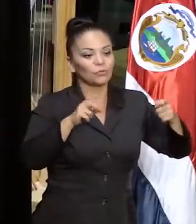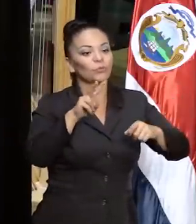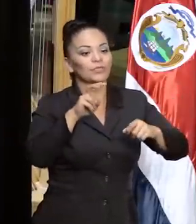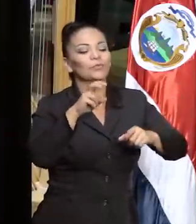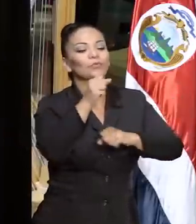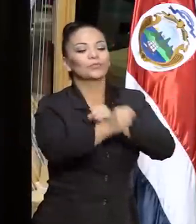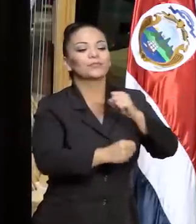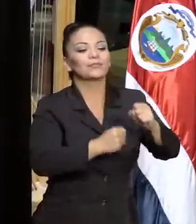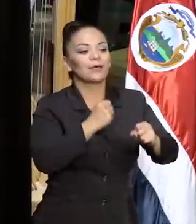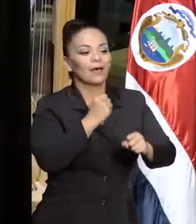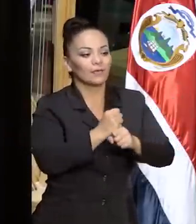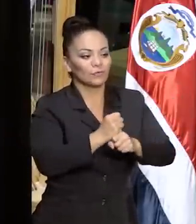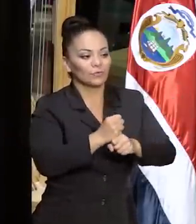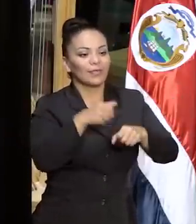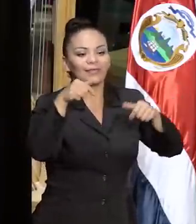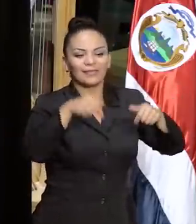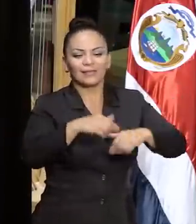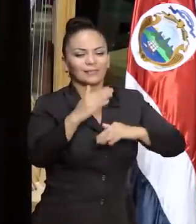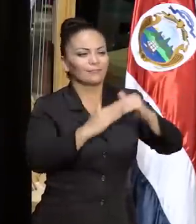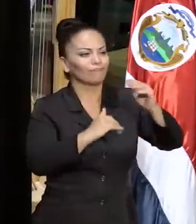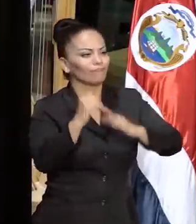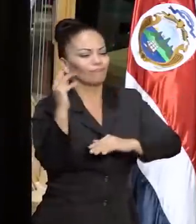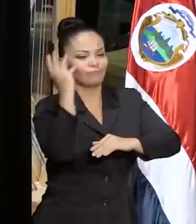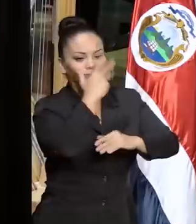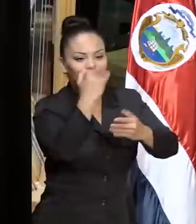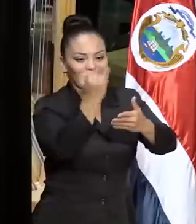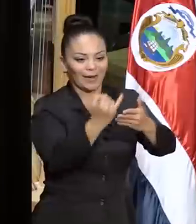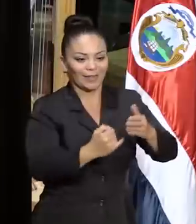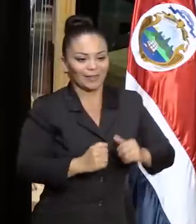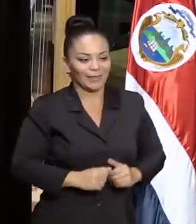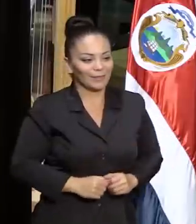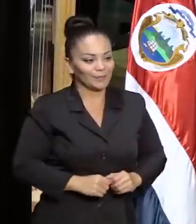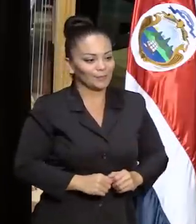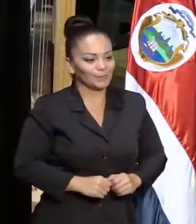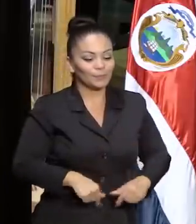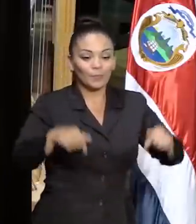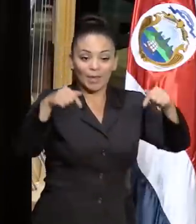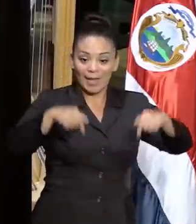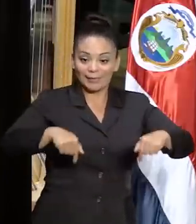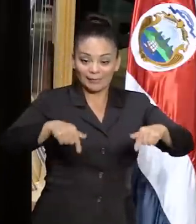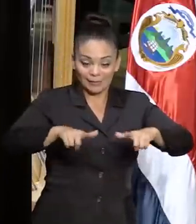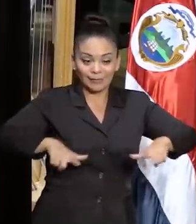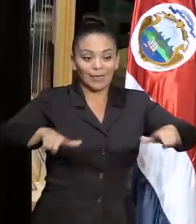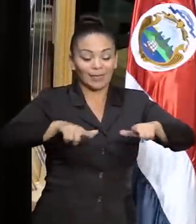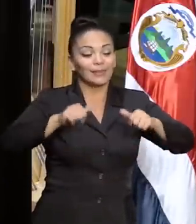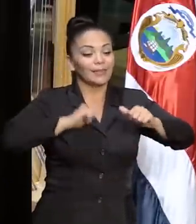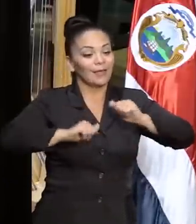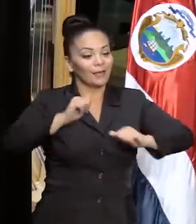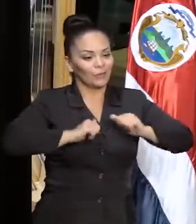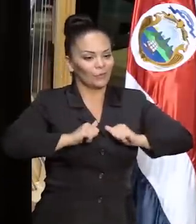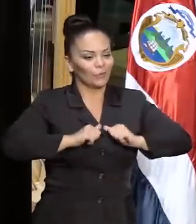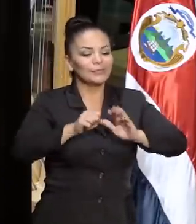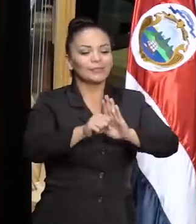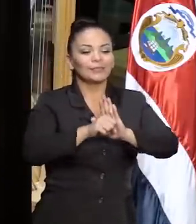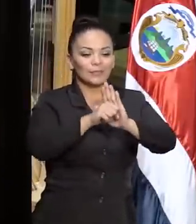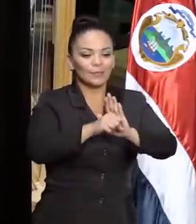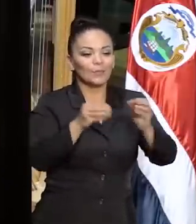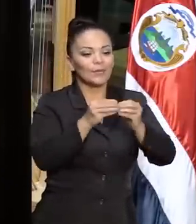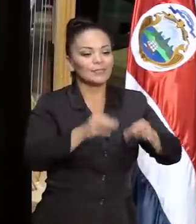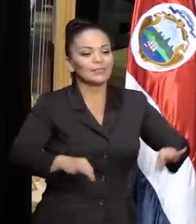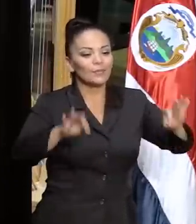esta obra de arte. Este teatro es símbolo de la más importante obra